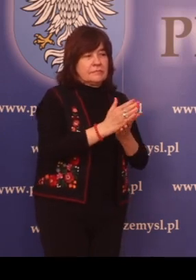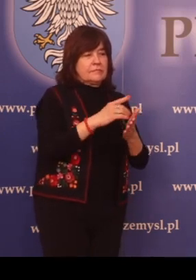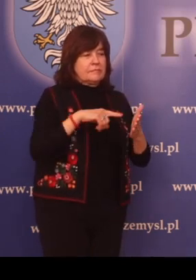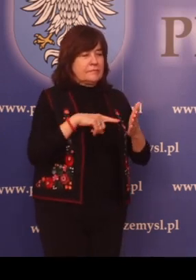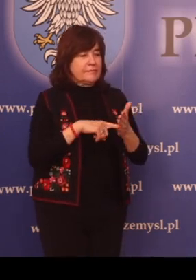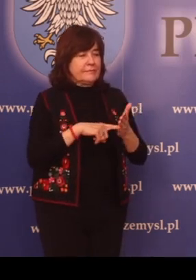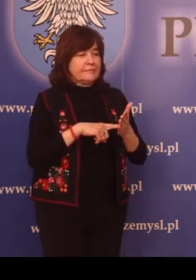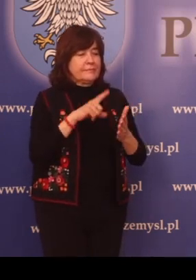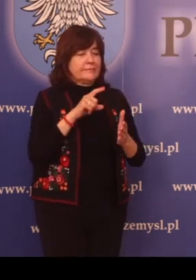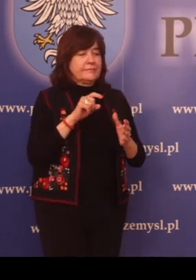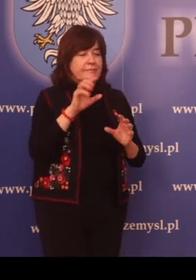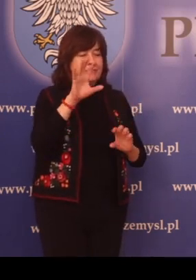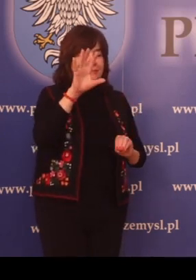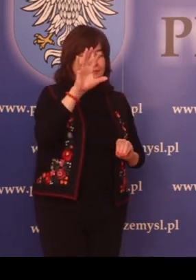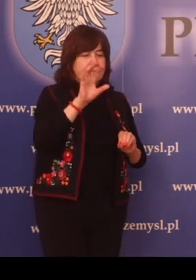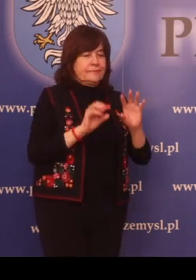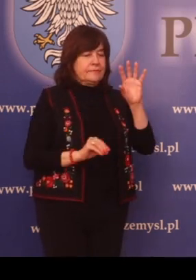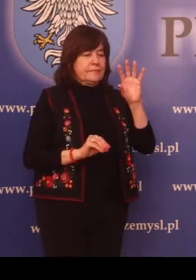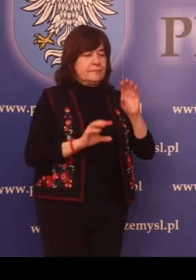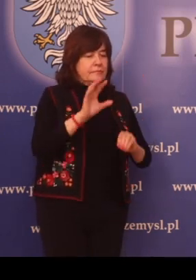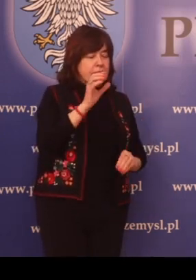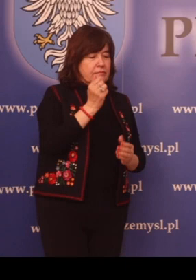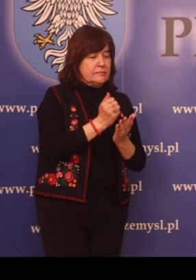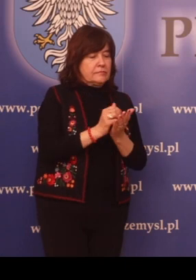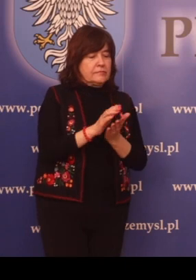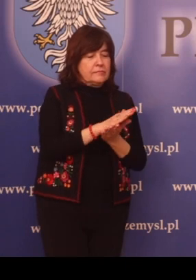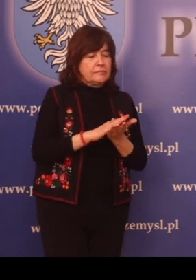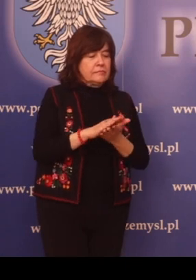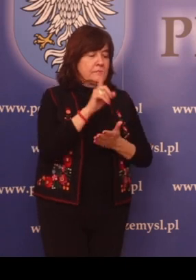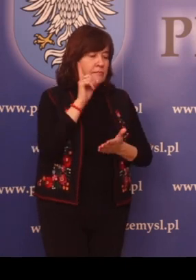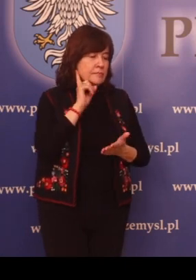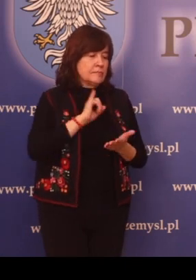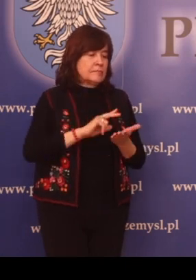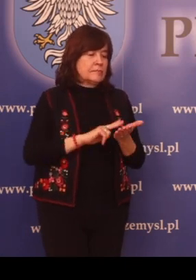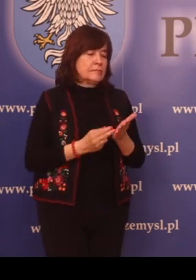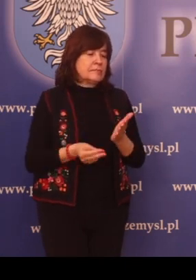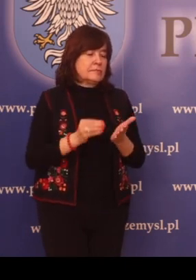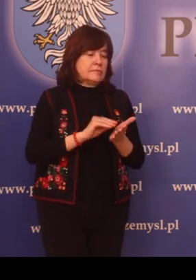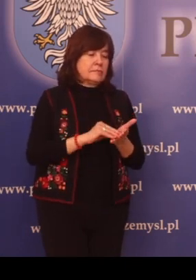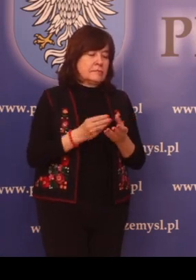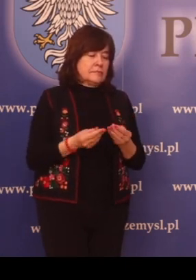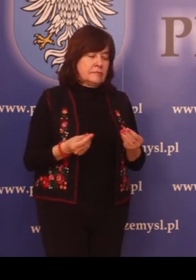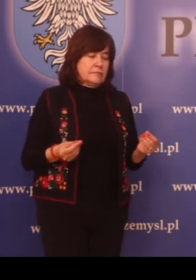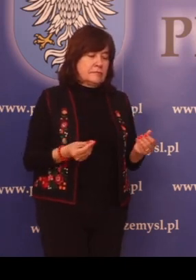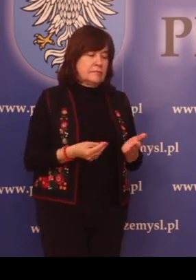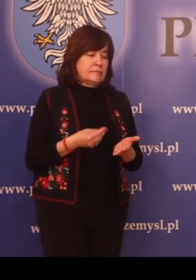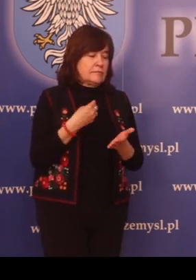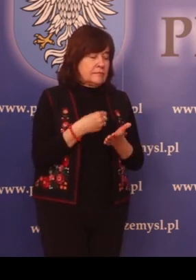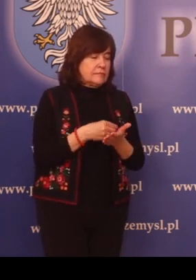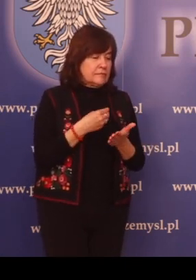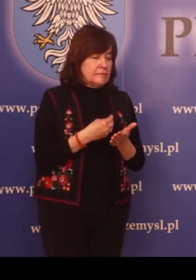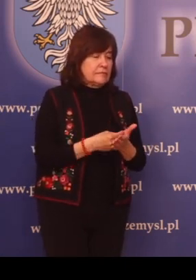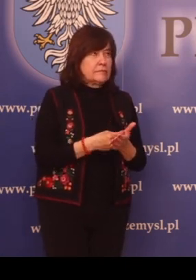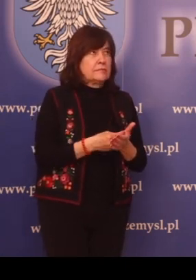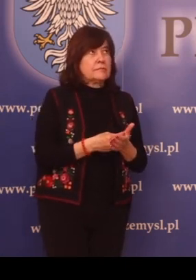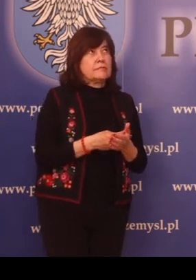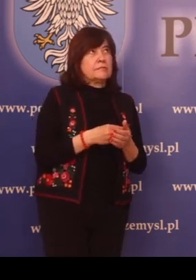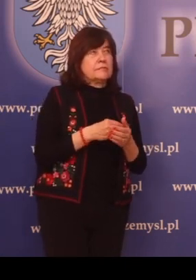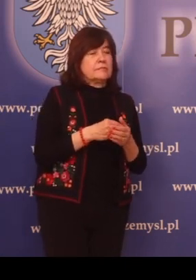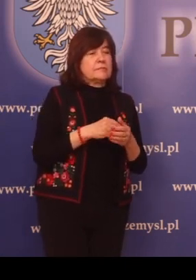na dofinansowanie kosztów związanych z demontażem, usuwaniem i